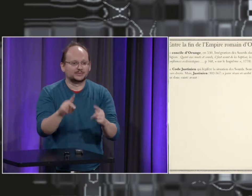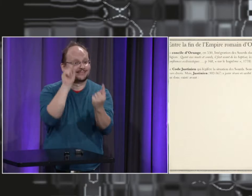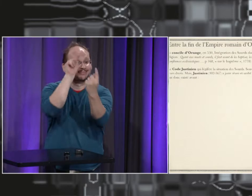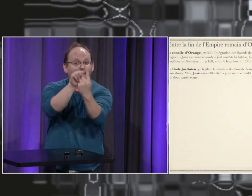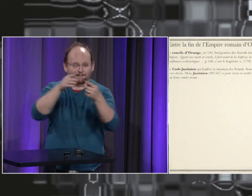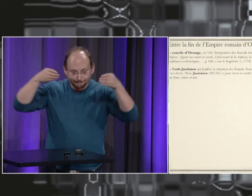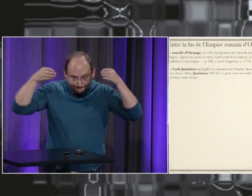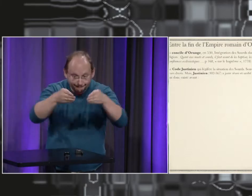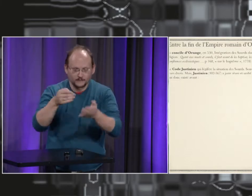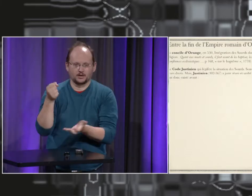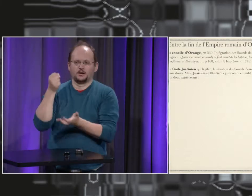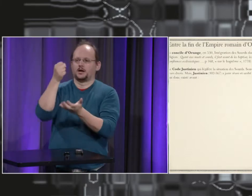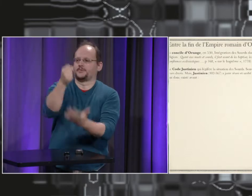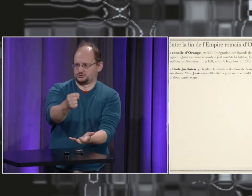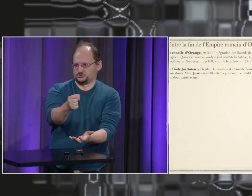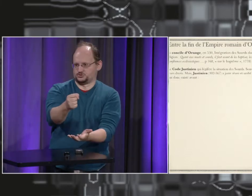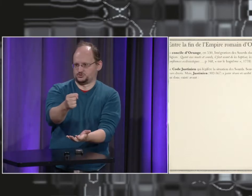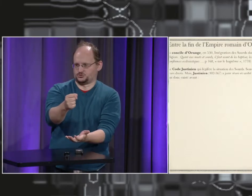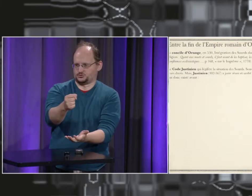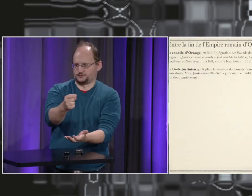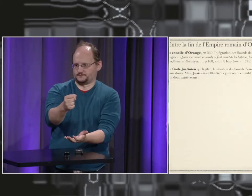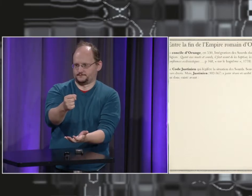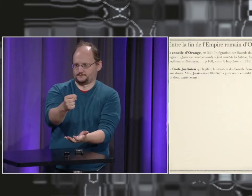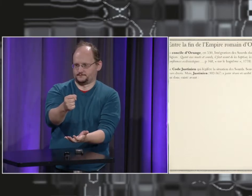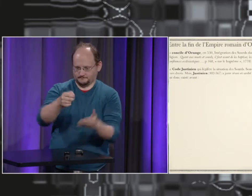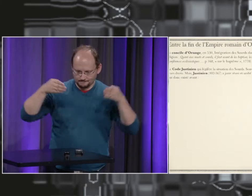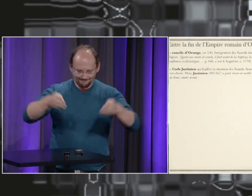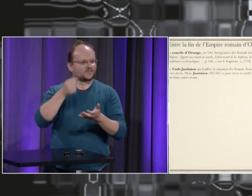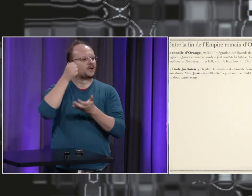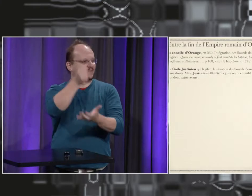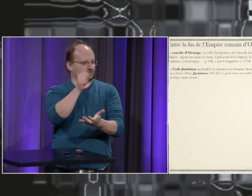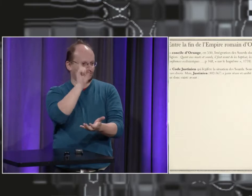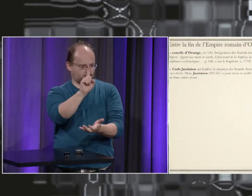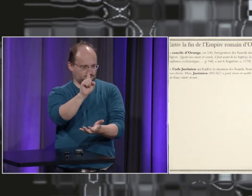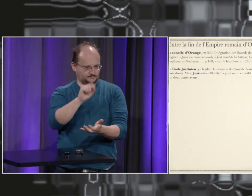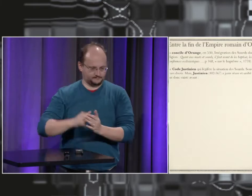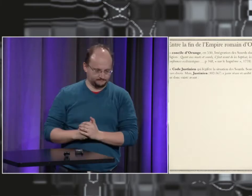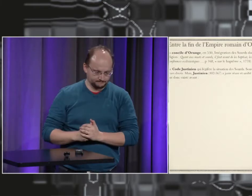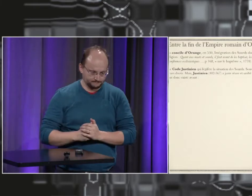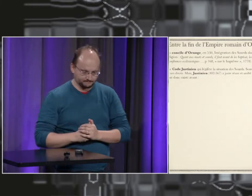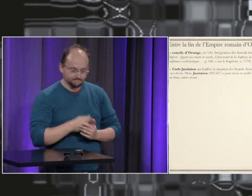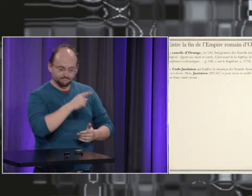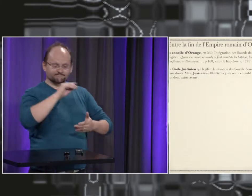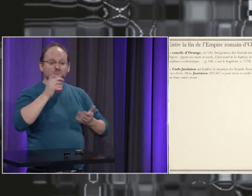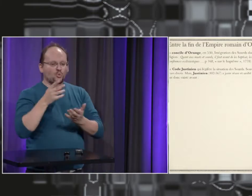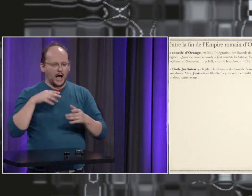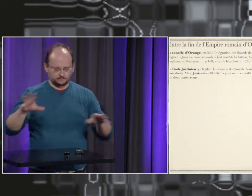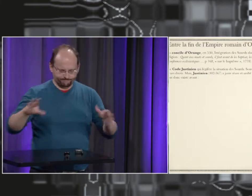qui autorisait et qui légiférait autour de la transmission et du patrimoine la transmission du patrimoine et de l